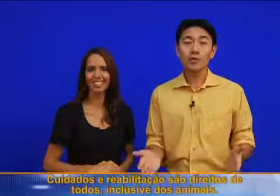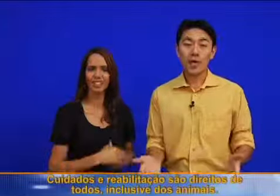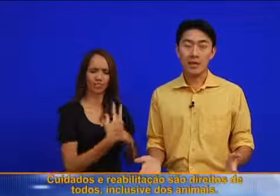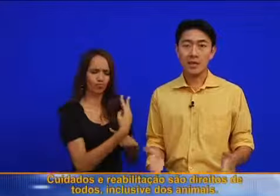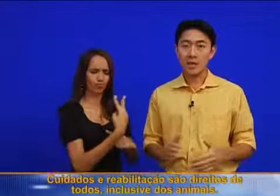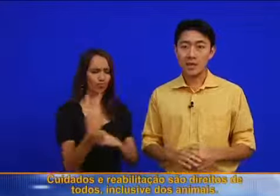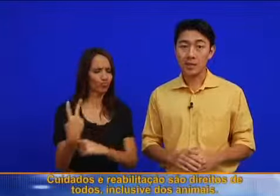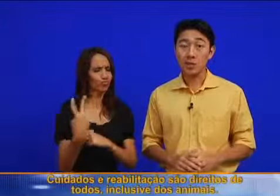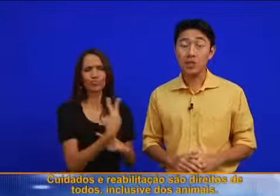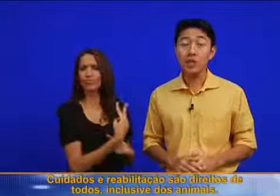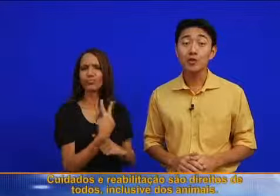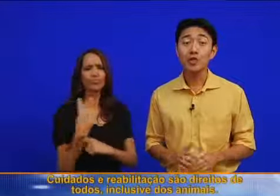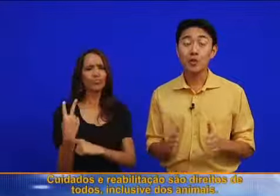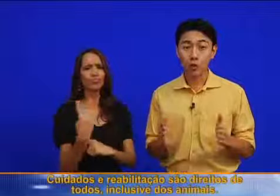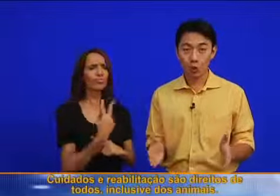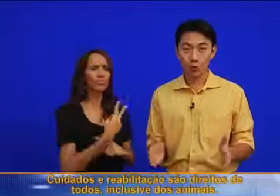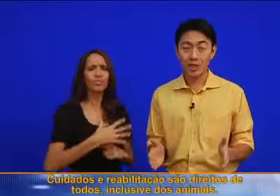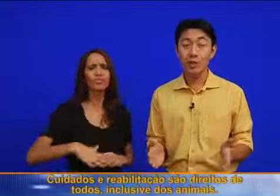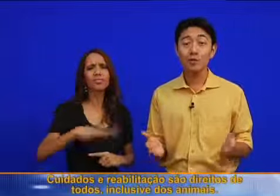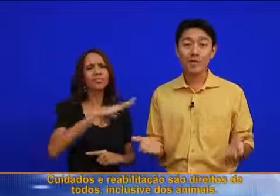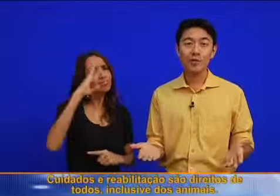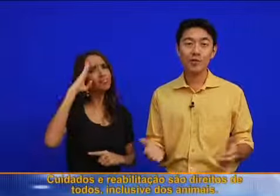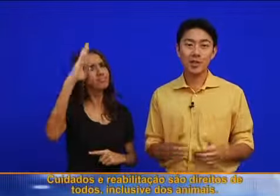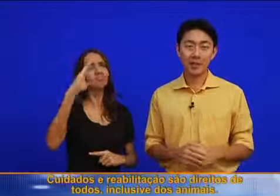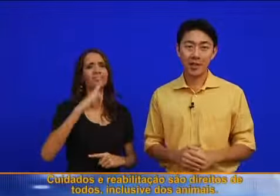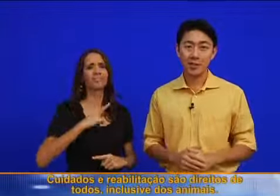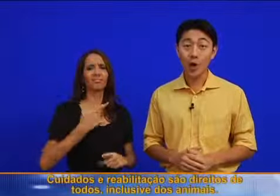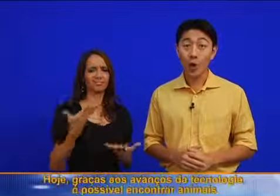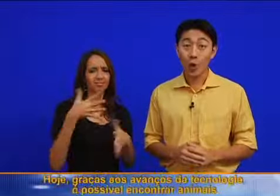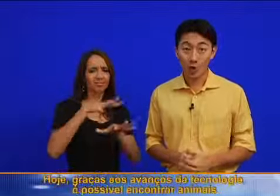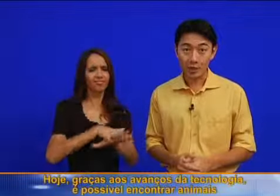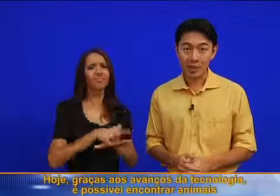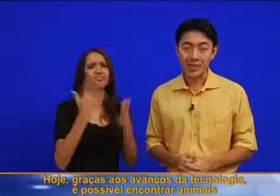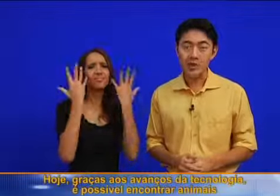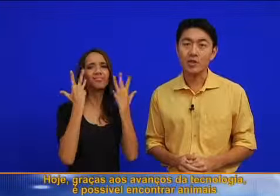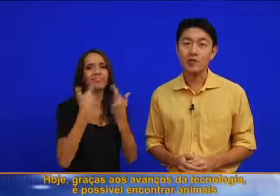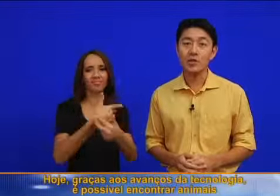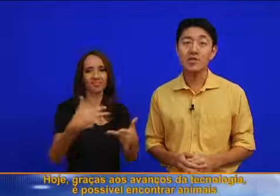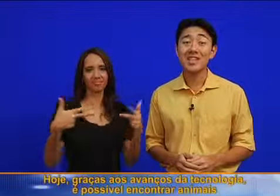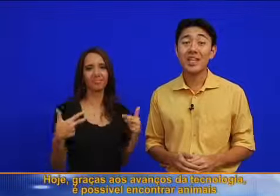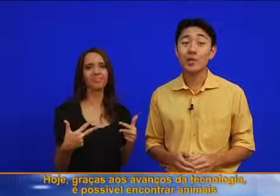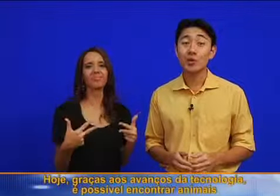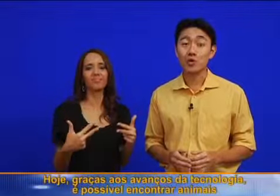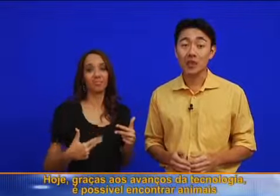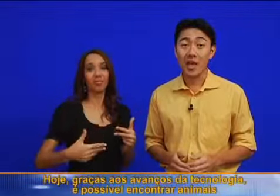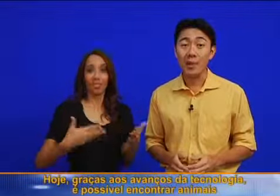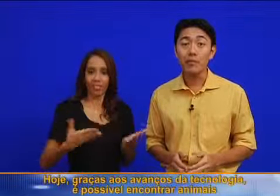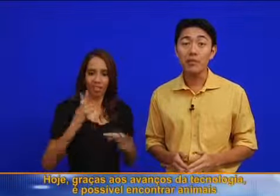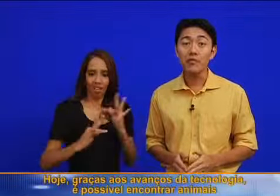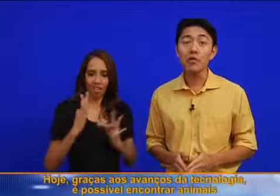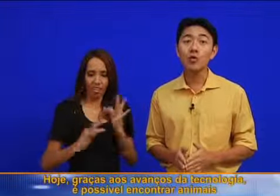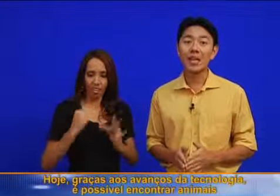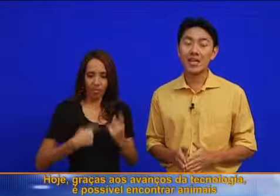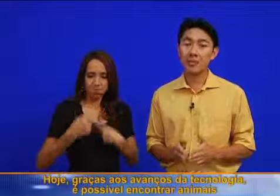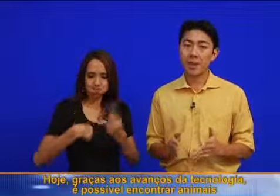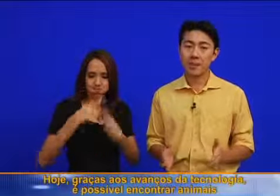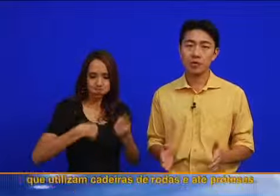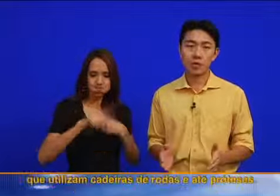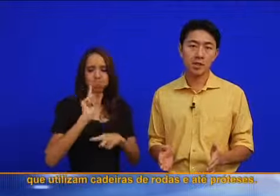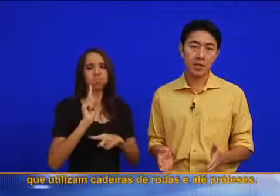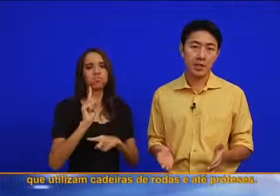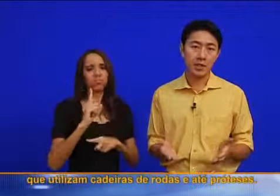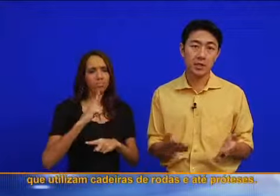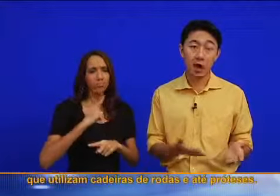Cuidados e reabilitação são direitos de todos, inclusive dos animais. Hoje, graças aos avanços da tecnologia, é possível encontrar